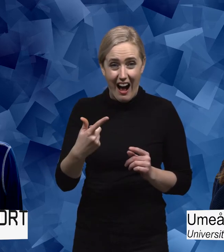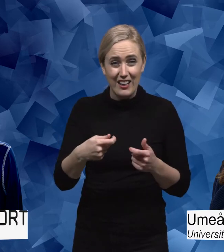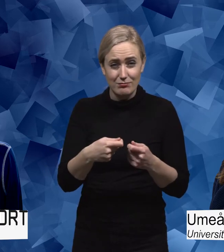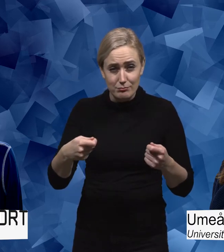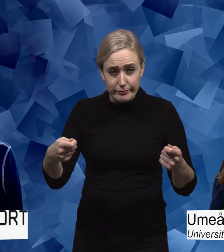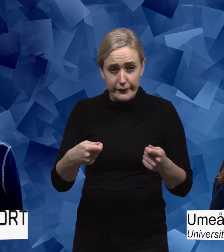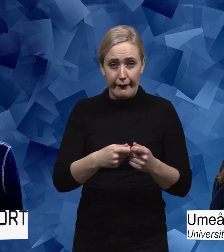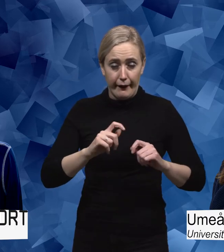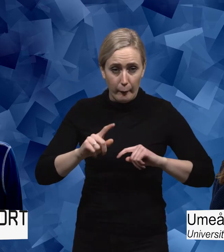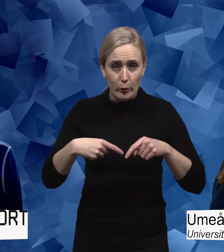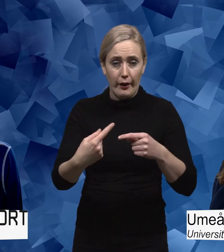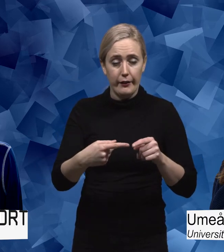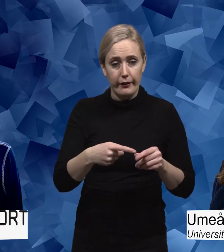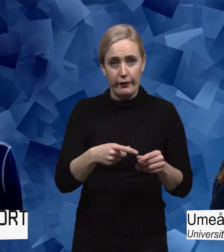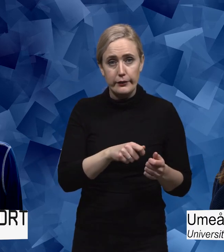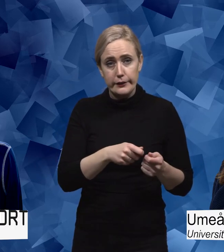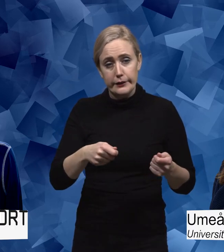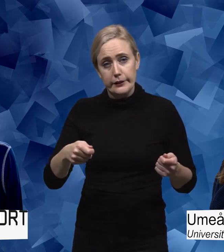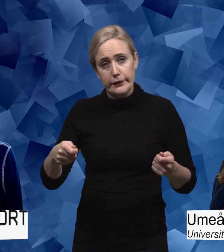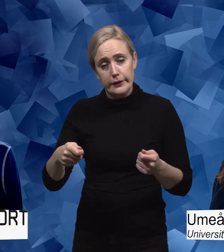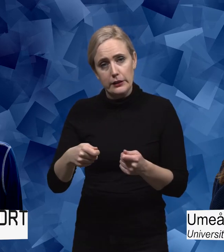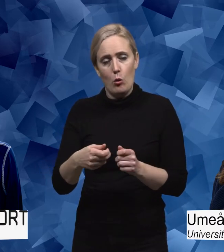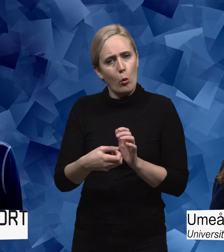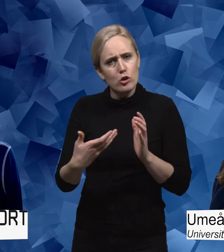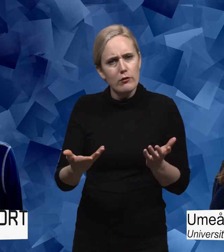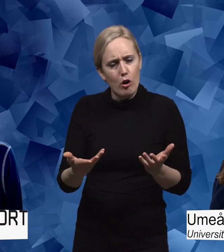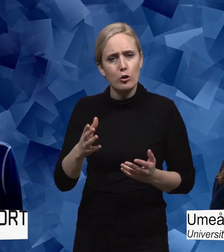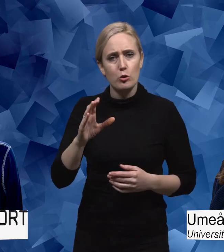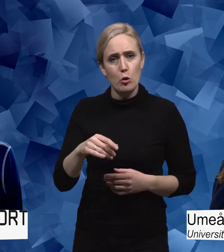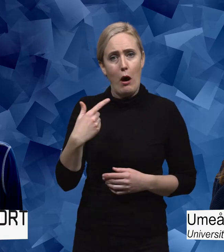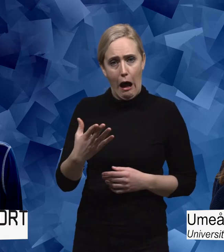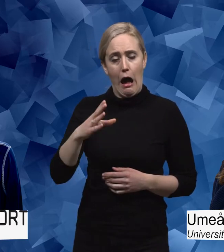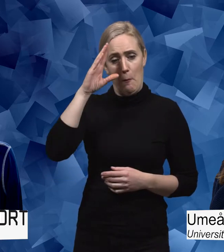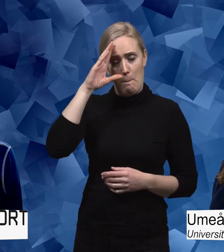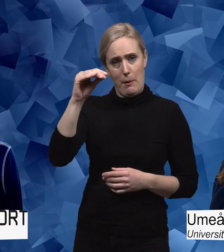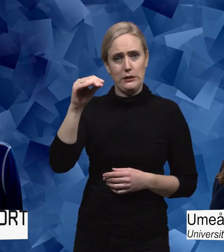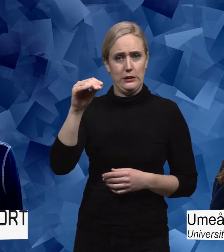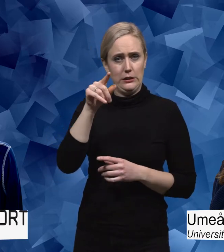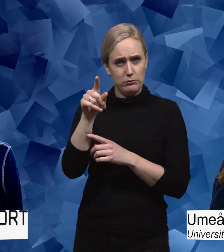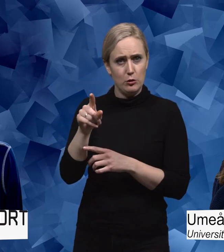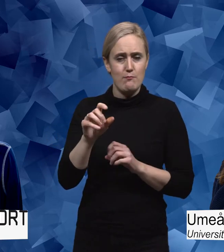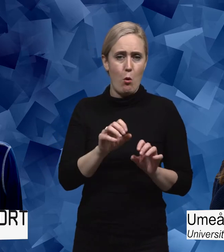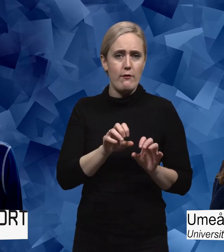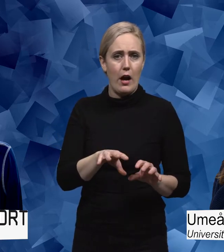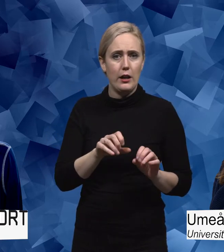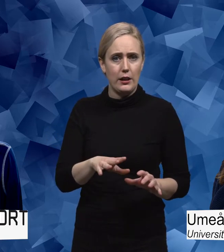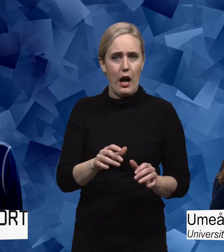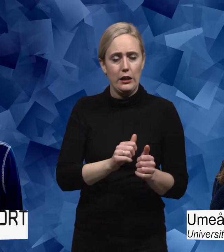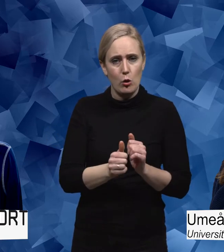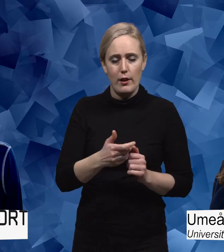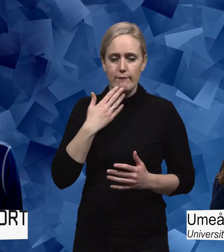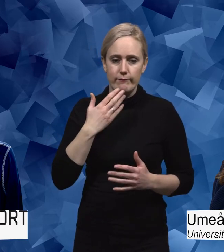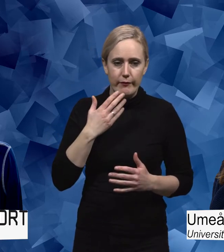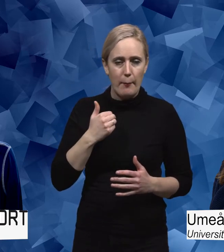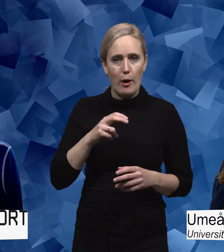process inom idrottsrörelsen. Och det är ju för att det också är kodat utifrån de här maskulina värdena ofta, att den som är snabbast, mest